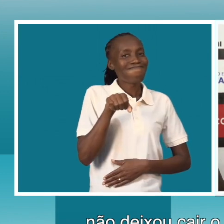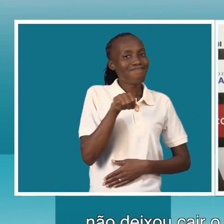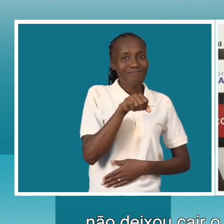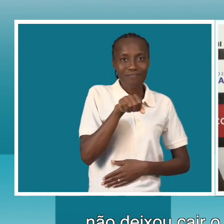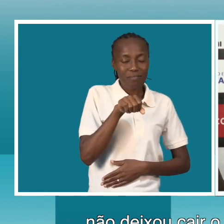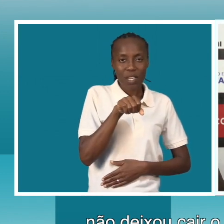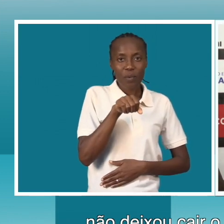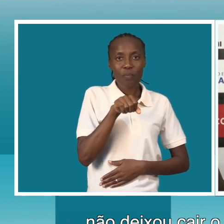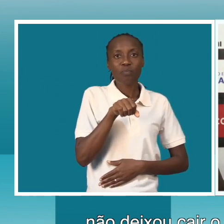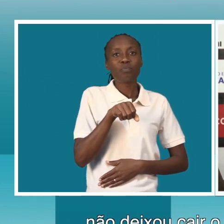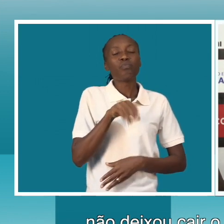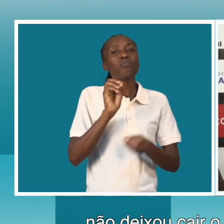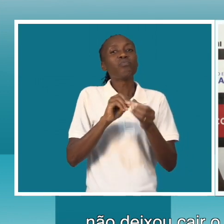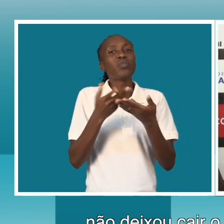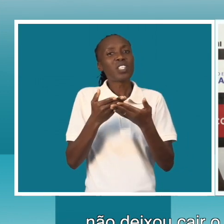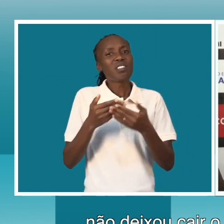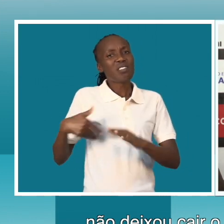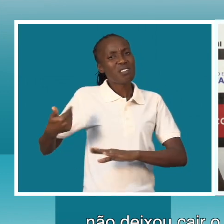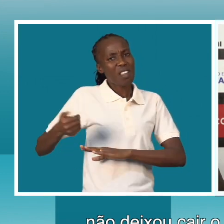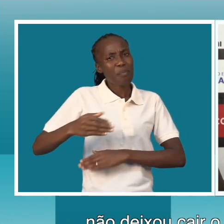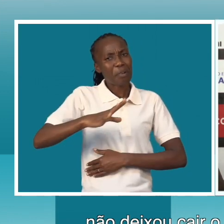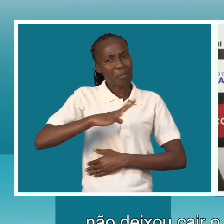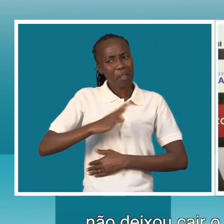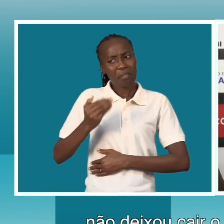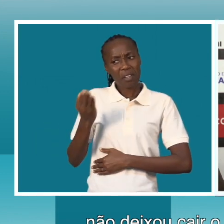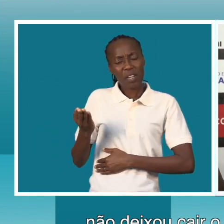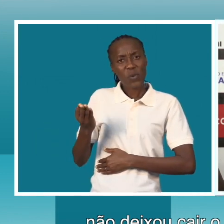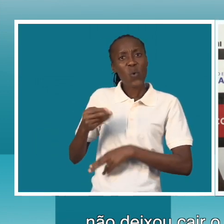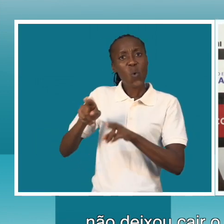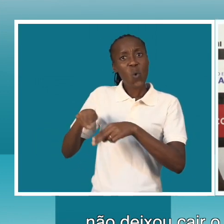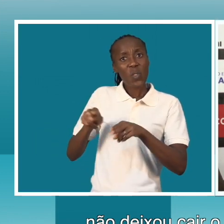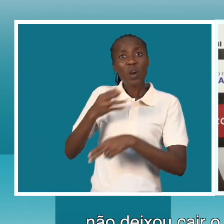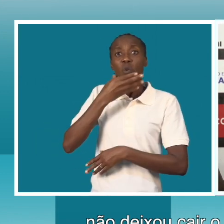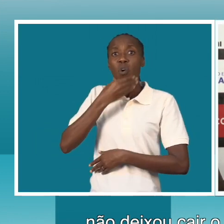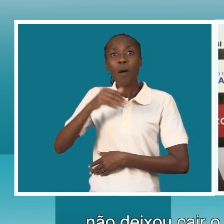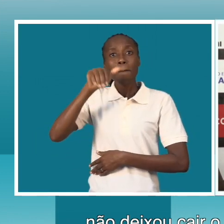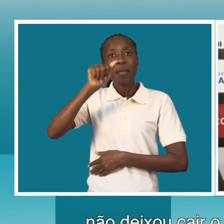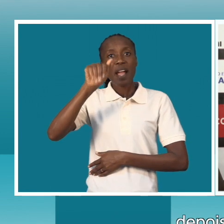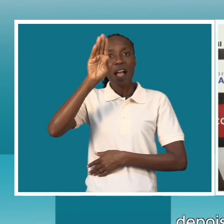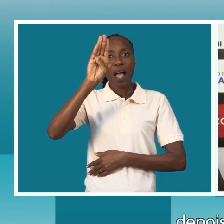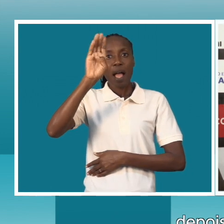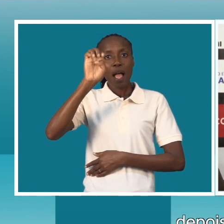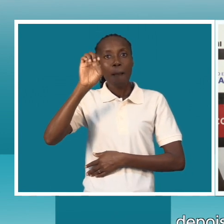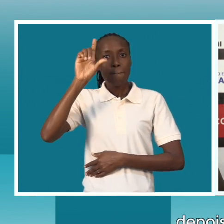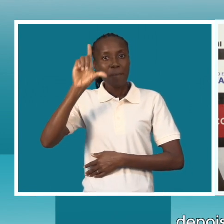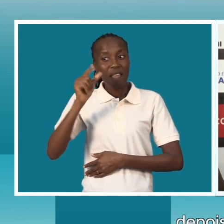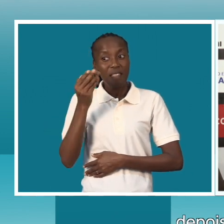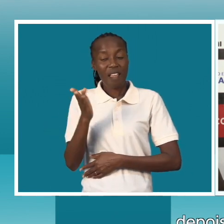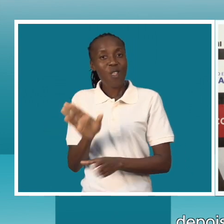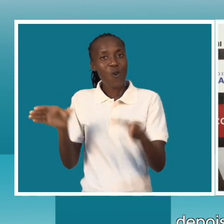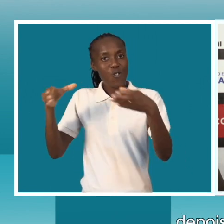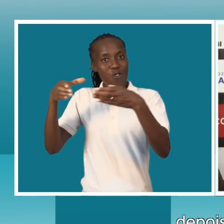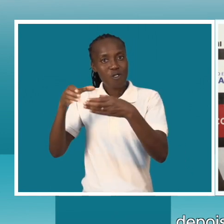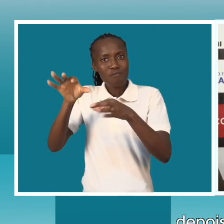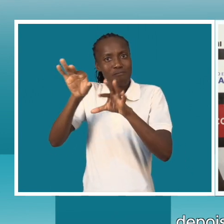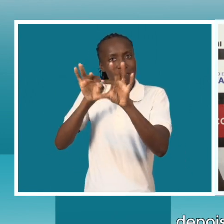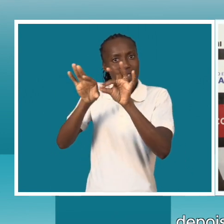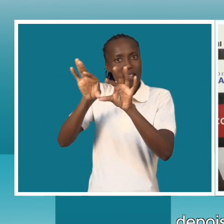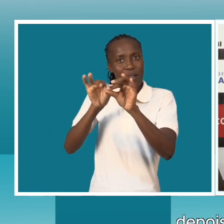com o Abel Xavier como selecionador nacional depois do jogo da